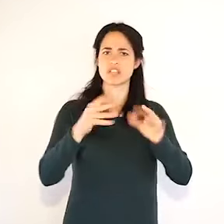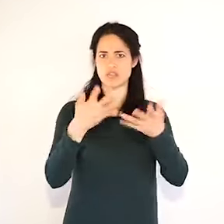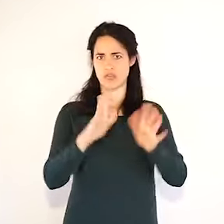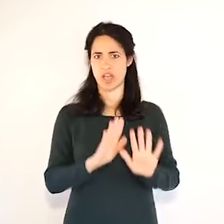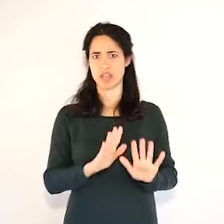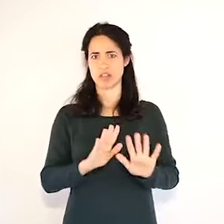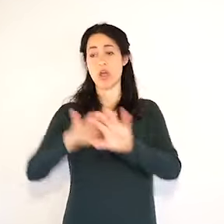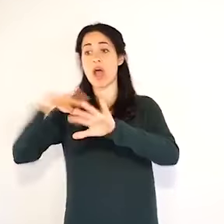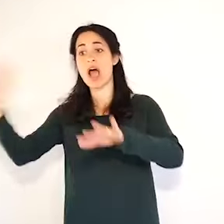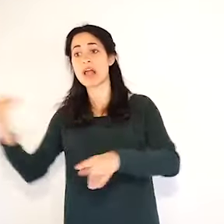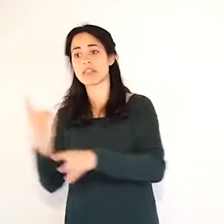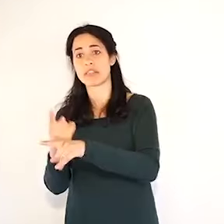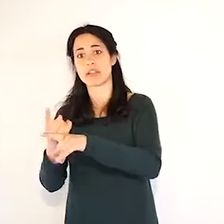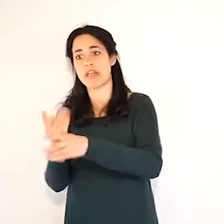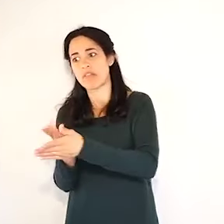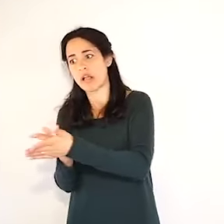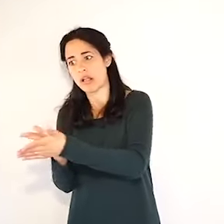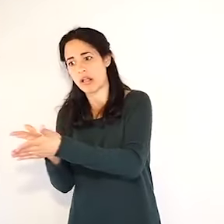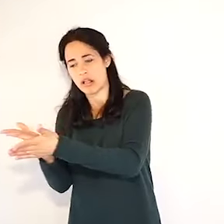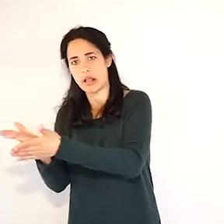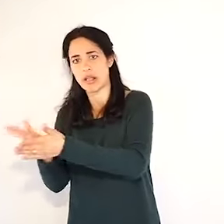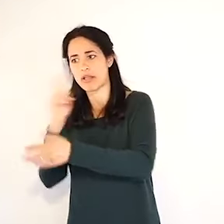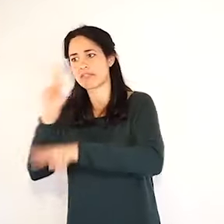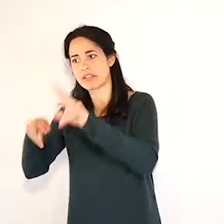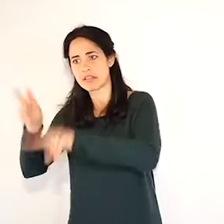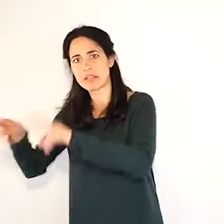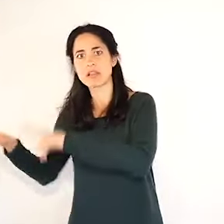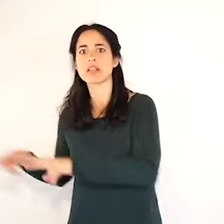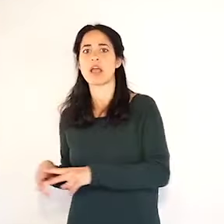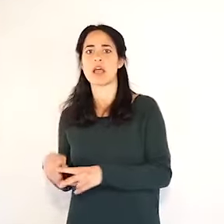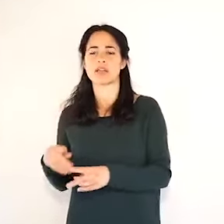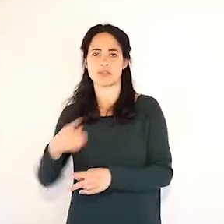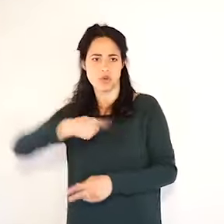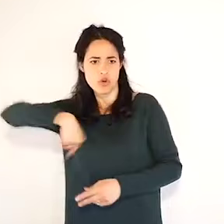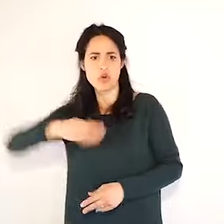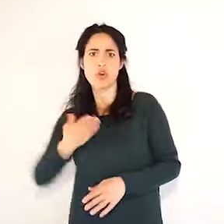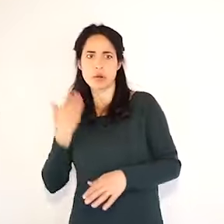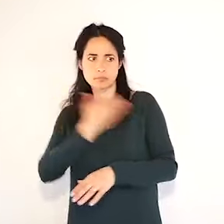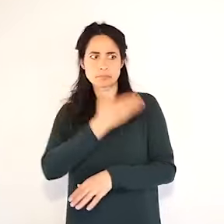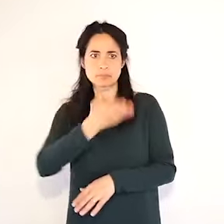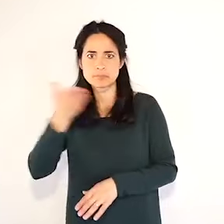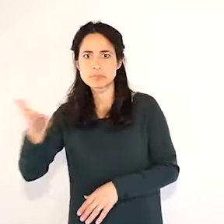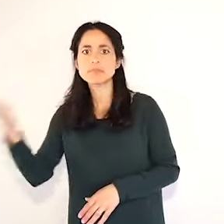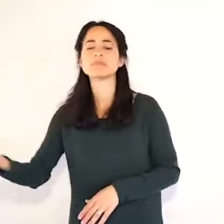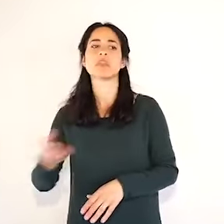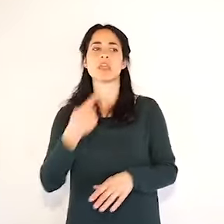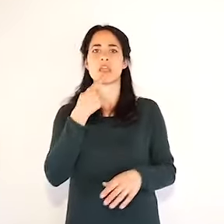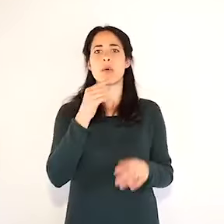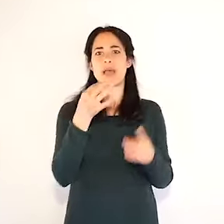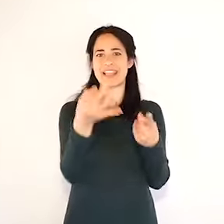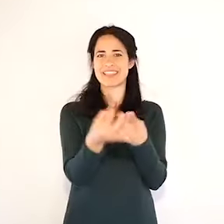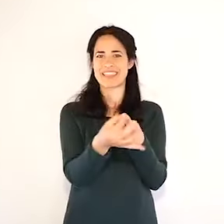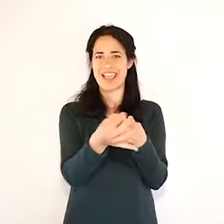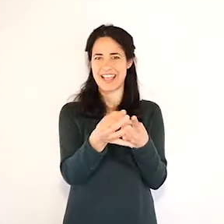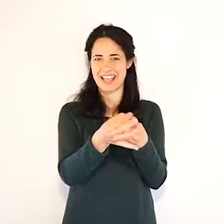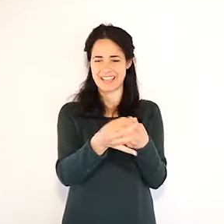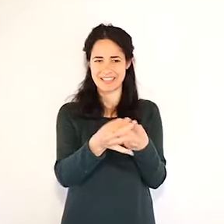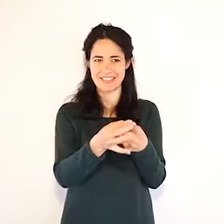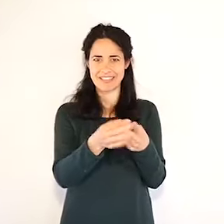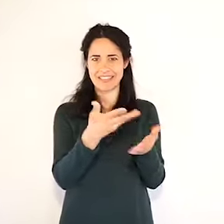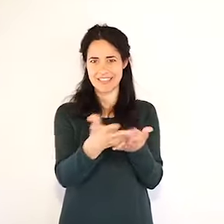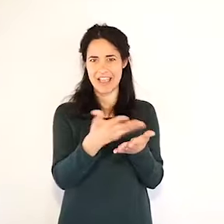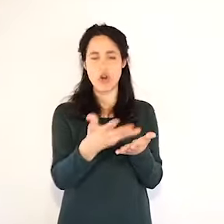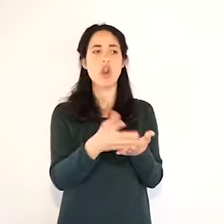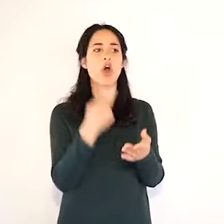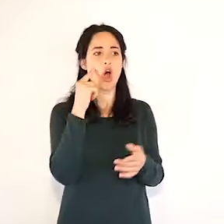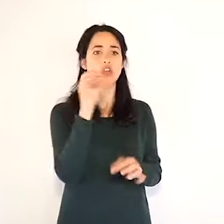si effettuano anche i test sierologici agli operatori sanitari, qualcuno mi